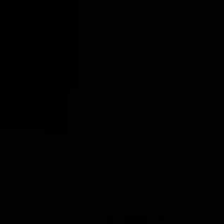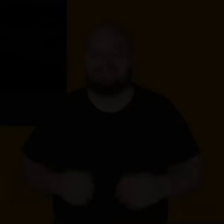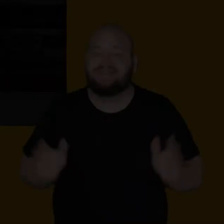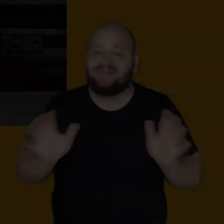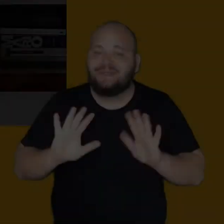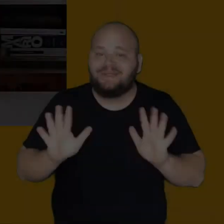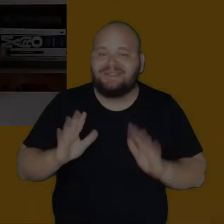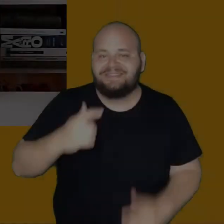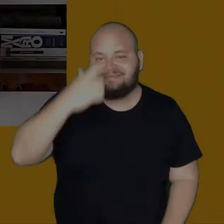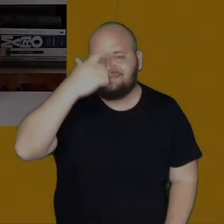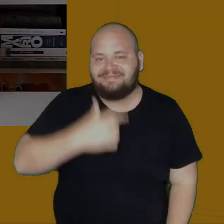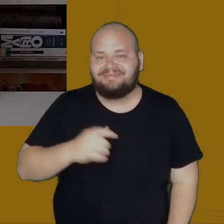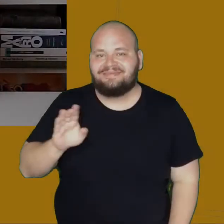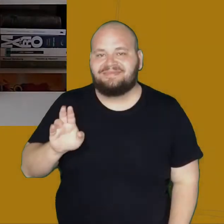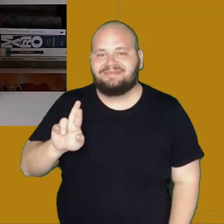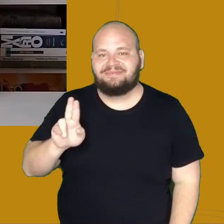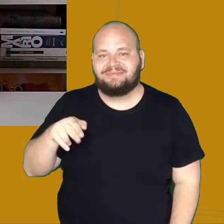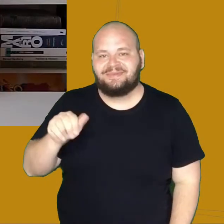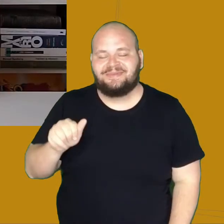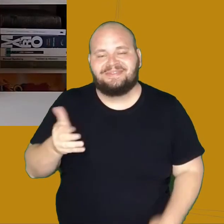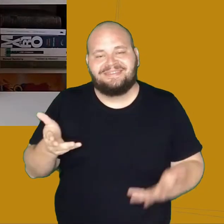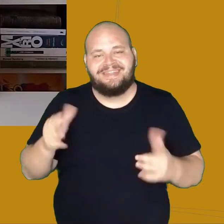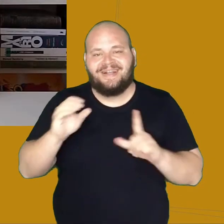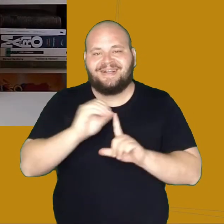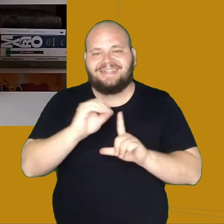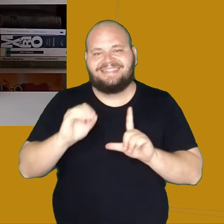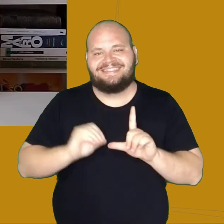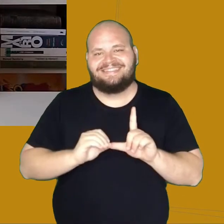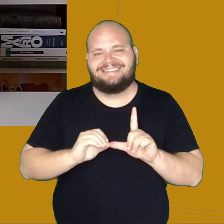Oi pessoal, eu sou a Bruna e esse é o Letras na Rede.